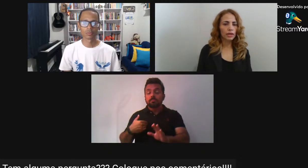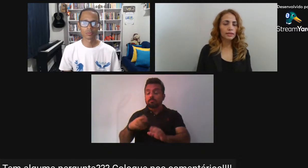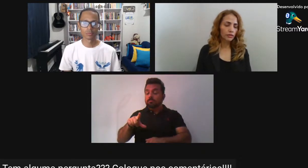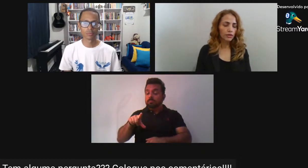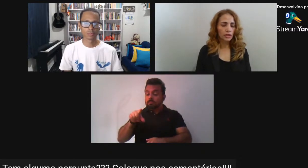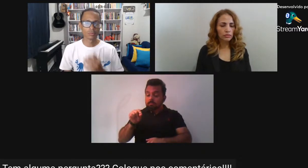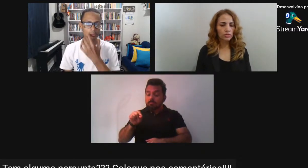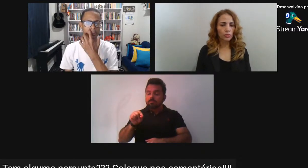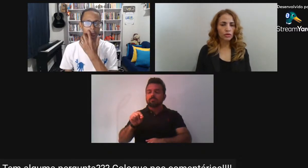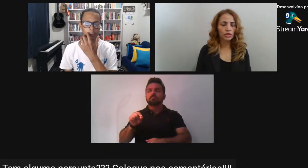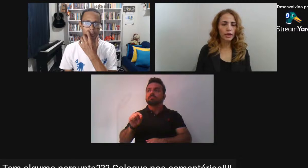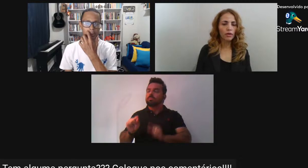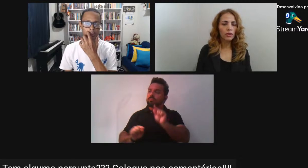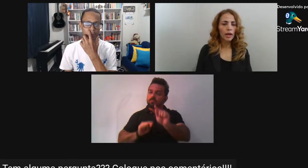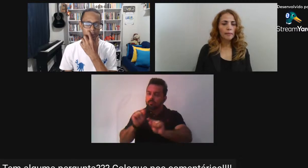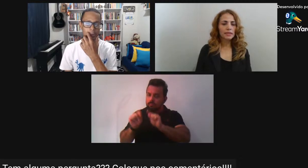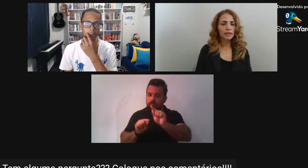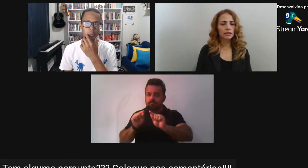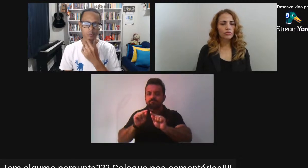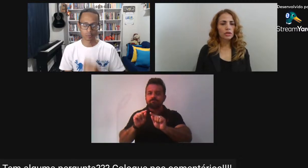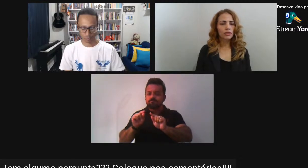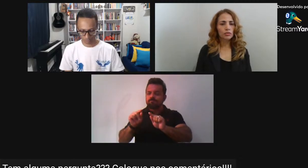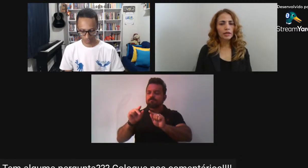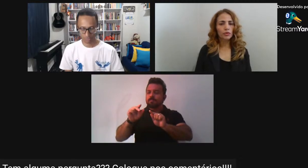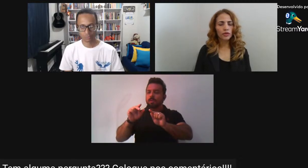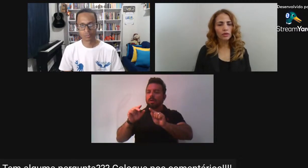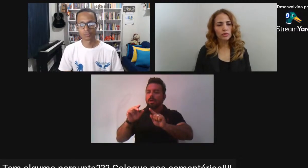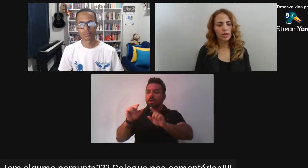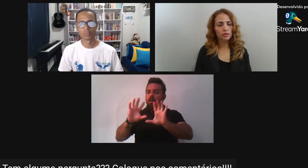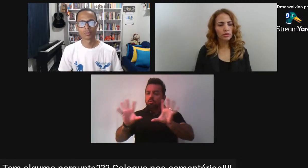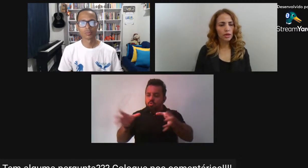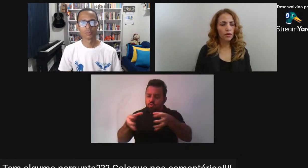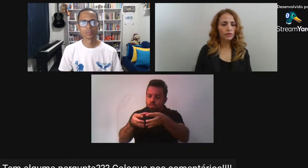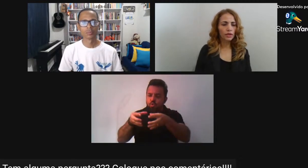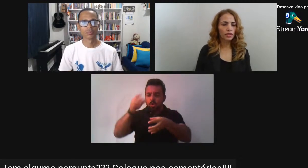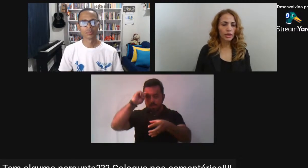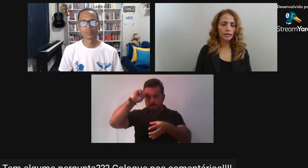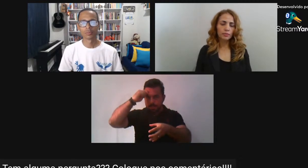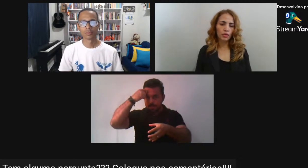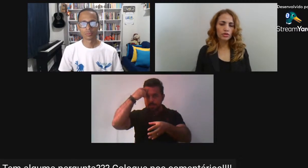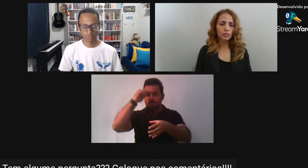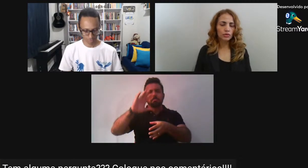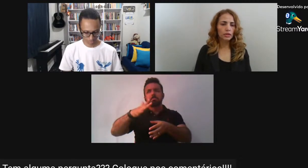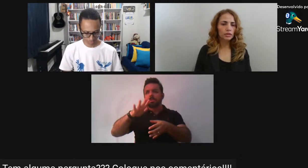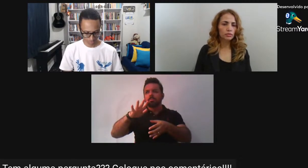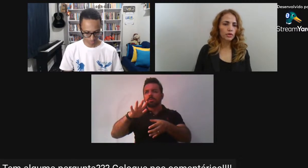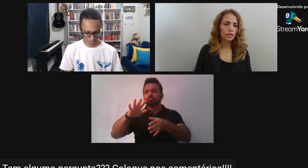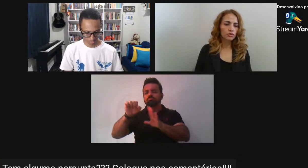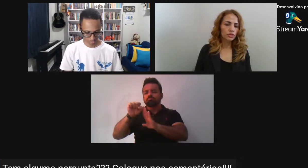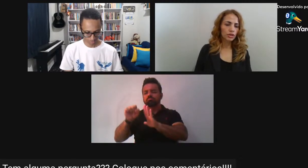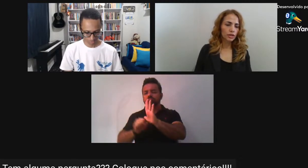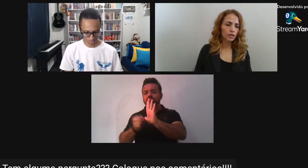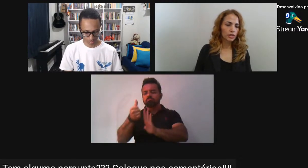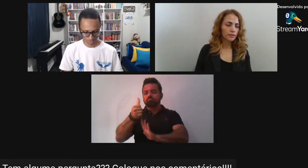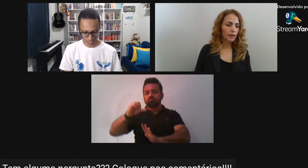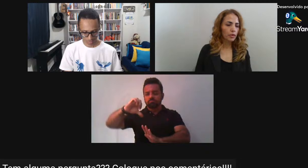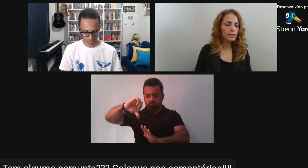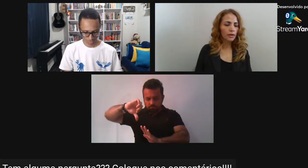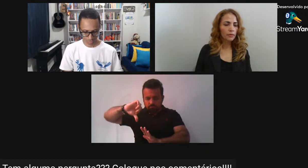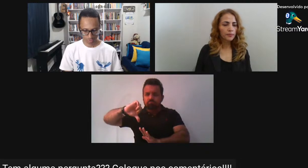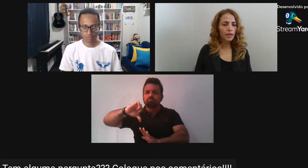Durante a escravidão De um modo geral Mas a questão dos negros Mais para o final do século XIX Que já é próximo Do processo de